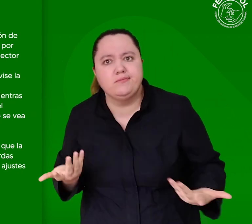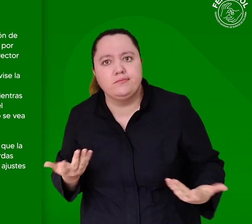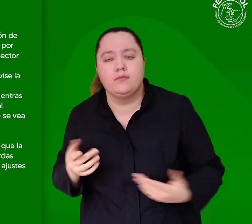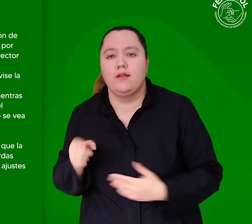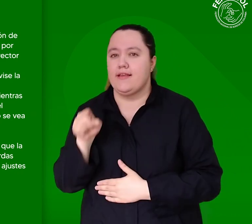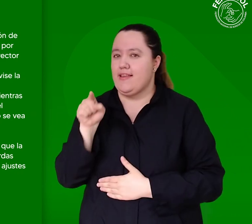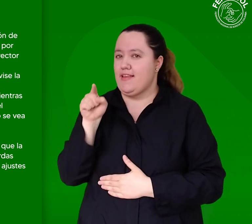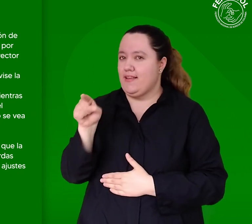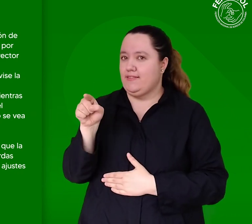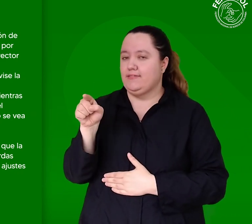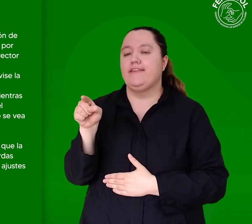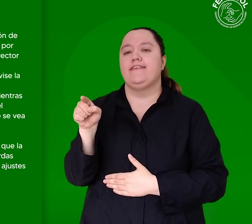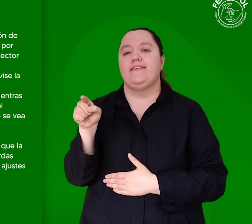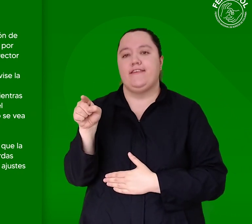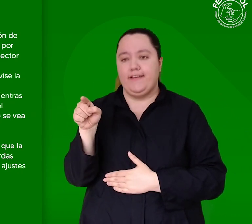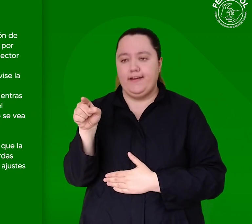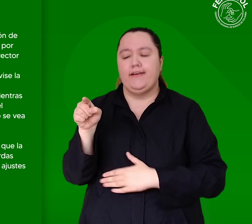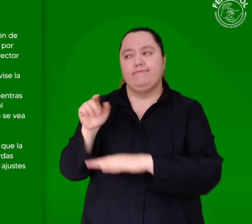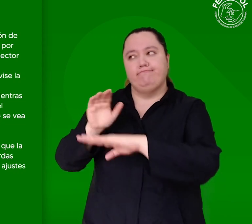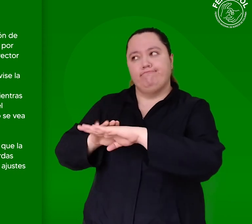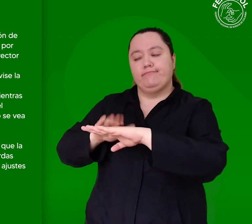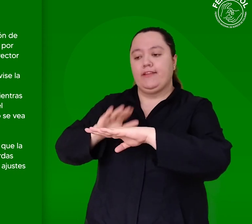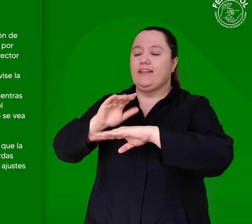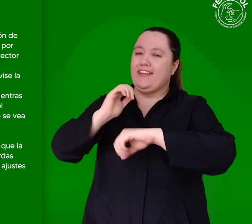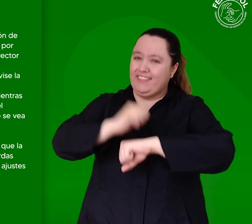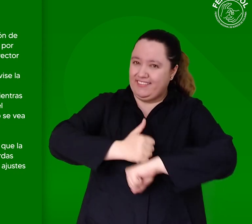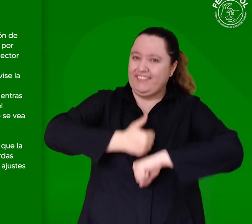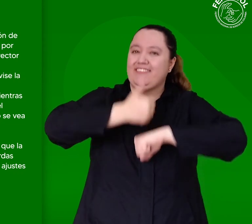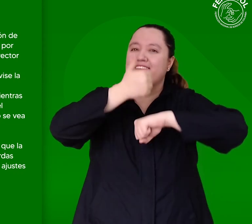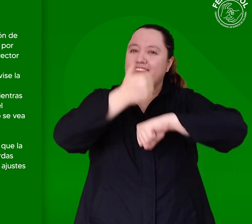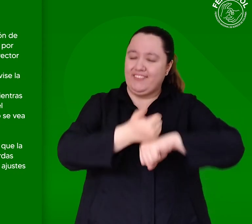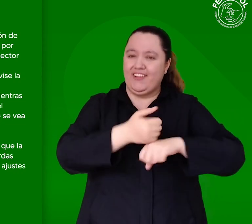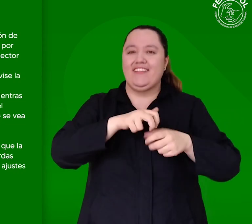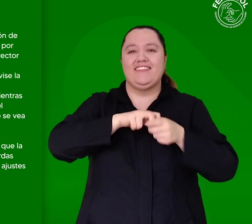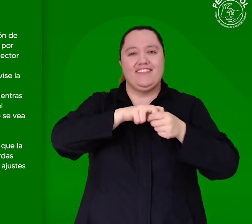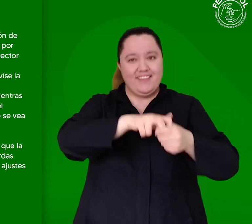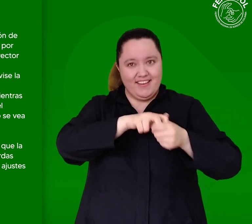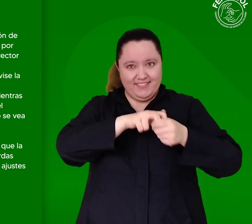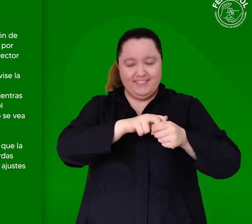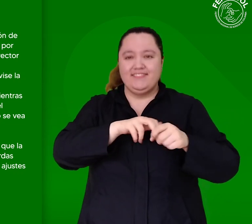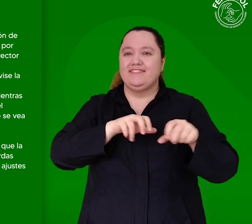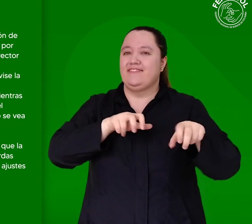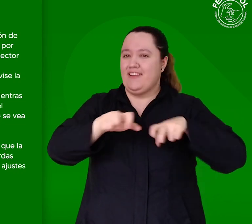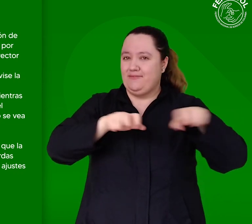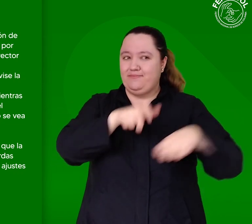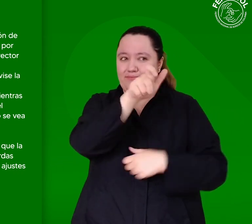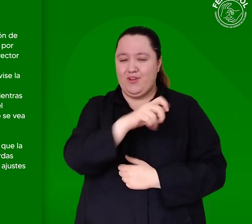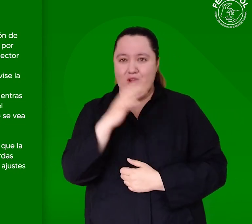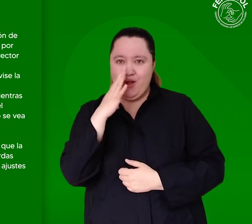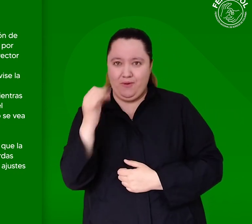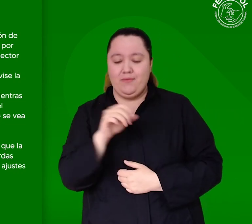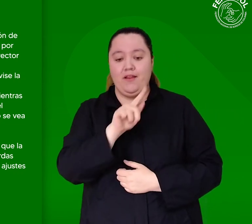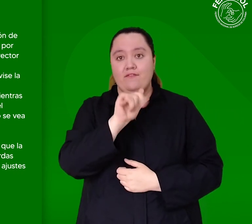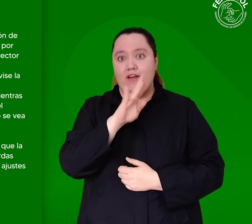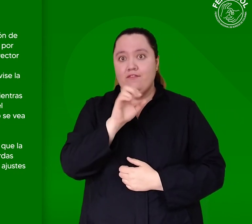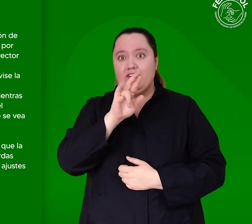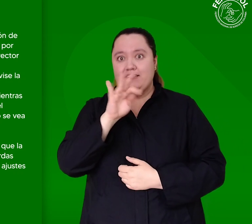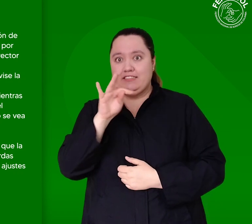Transporte, señor Fabio Restrepo Bernal, que revise la base de datos enviada con anterioridad por FENASCOL y se